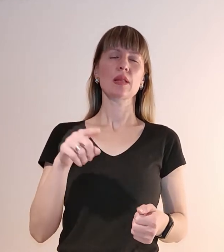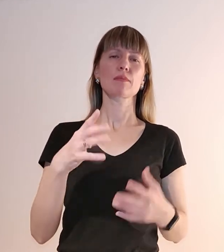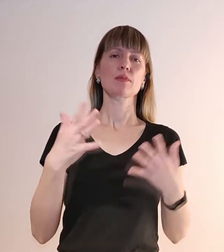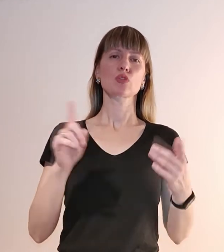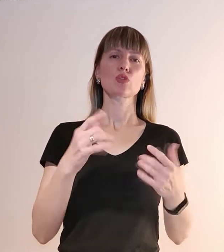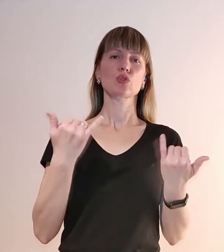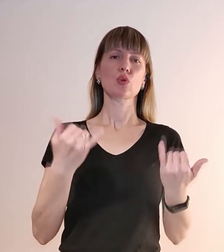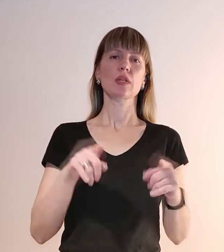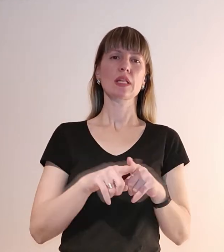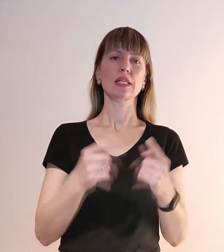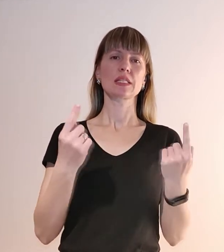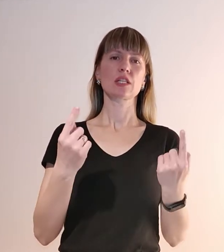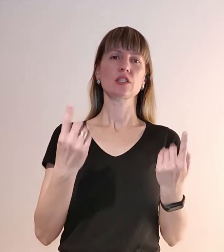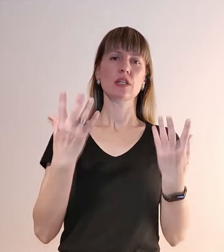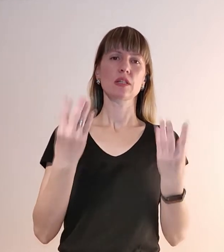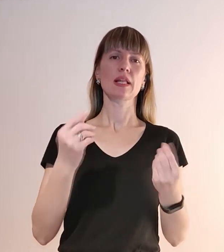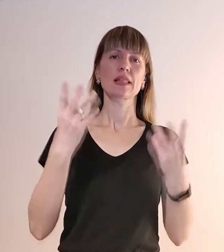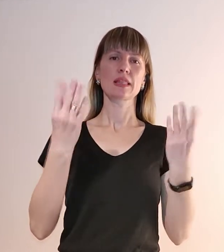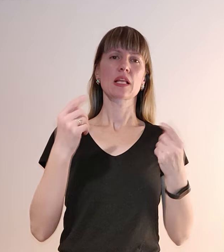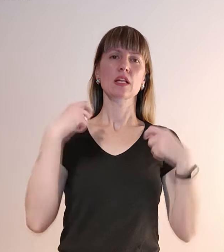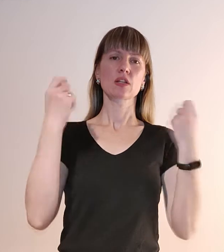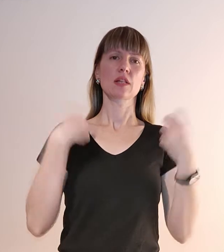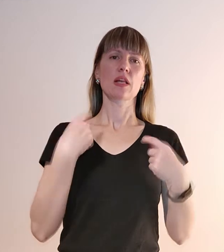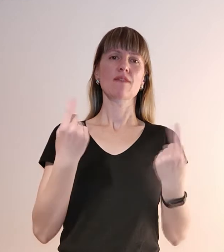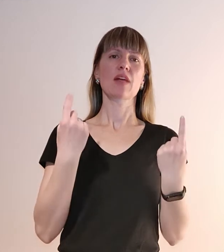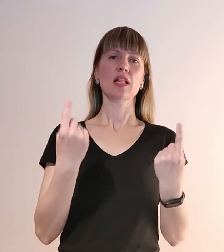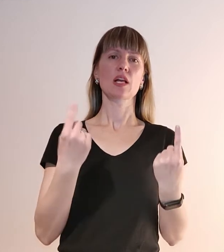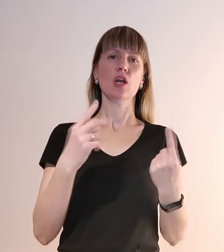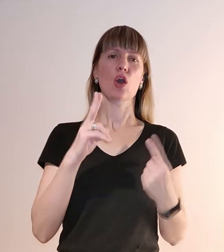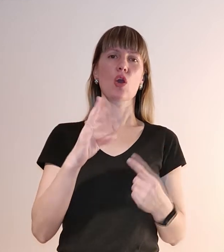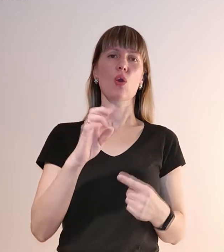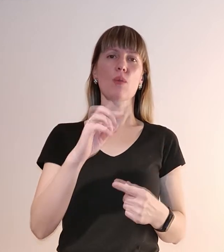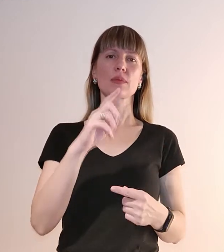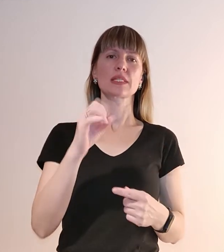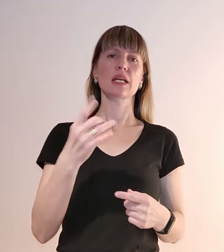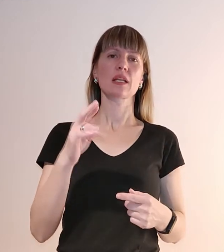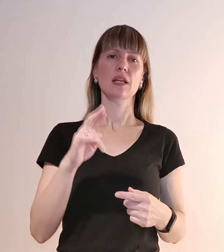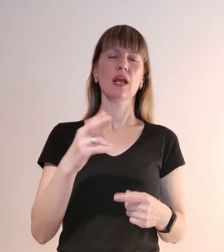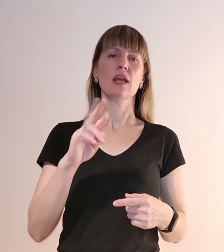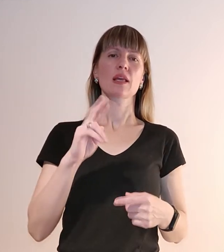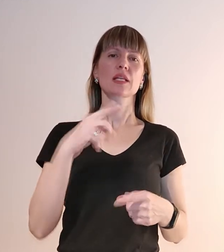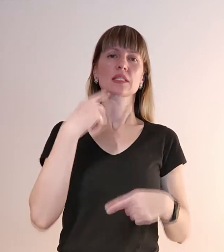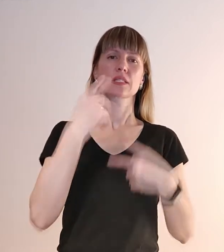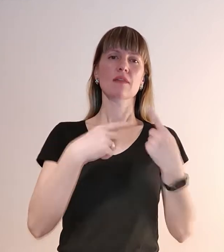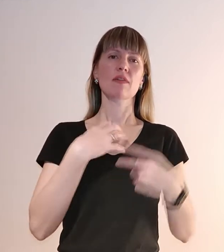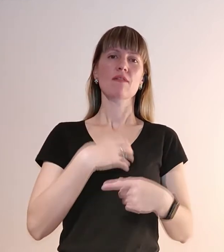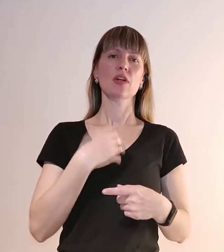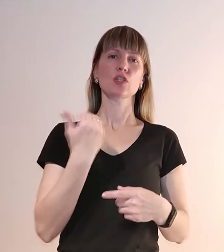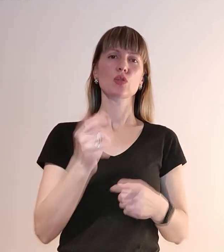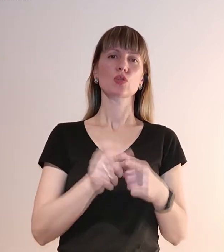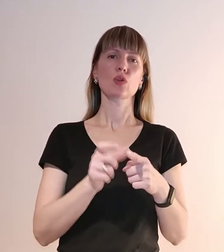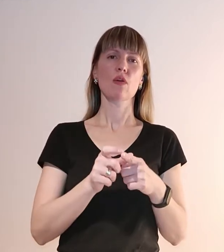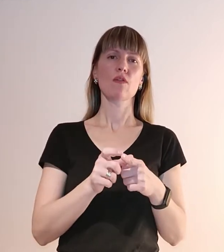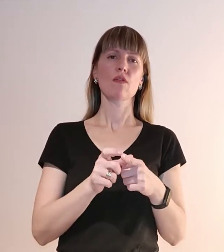така невизначна дата. День народження нашого великого кобзаря. І як завжди актуальні його слова – борітися та